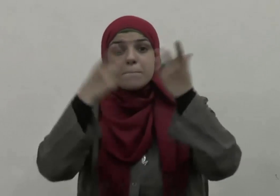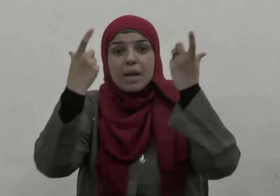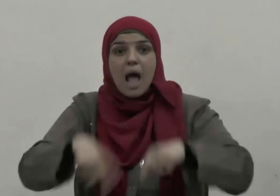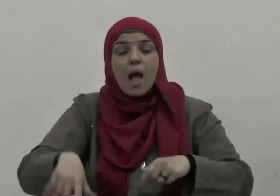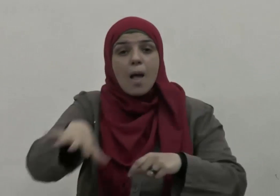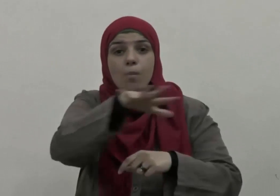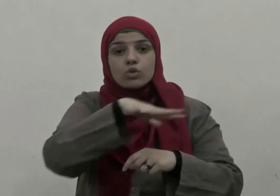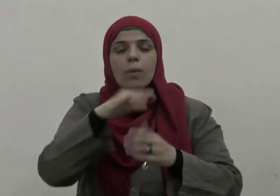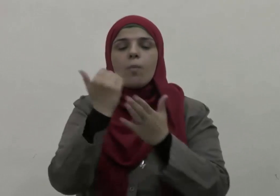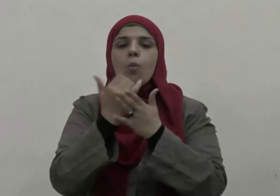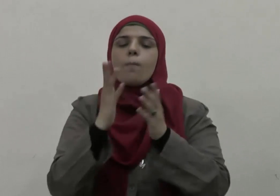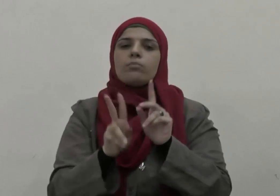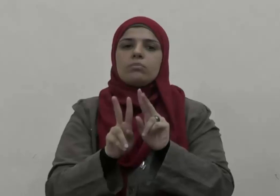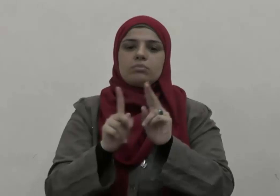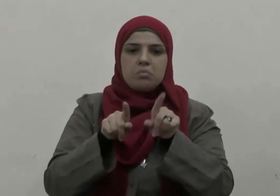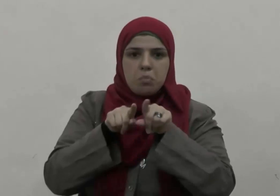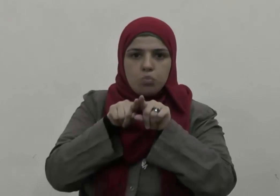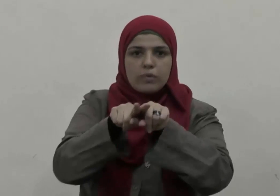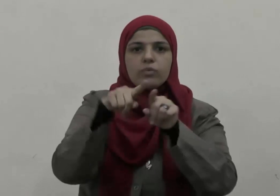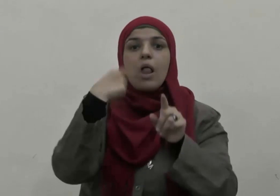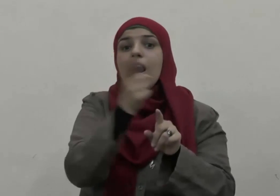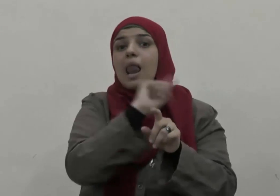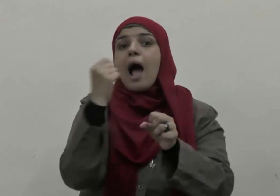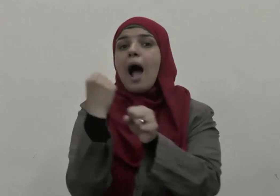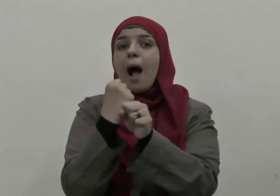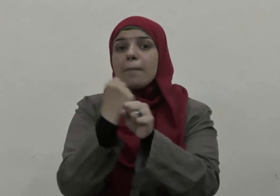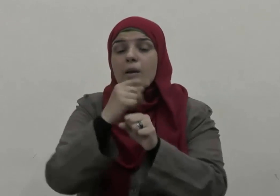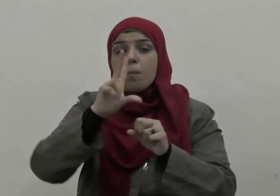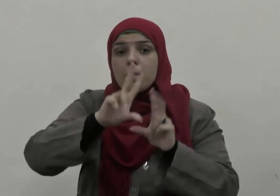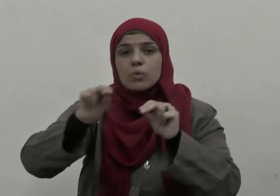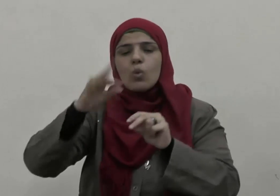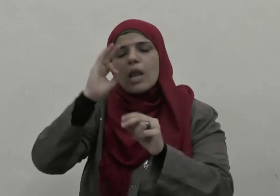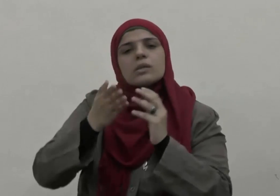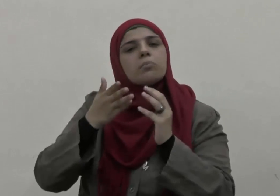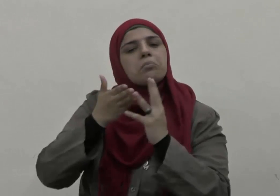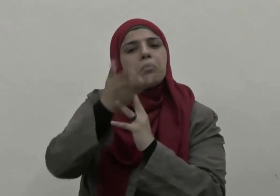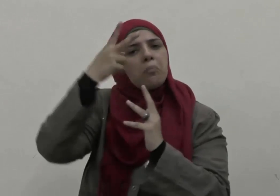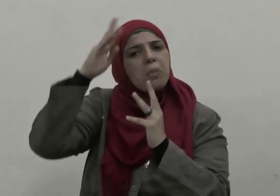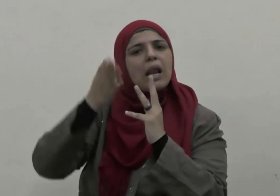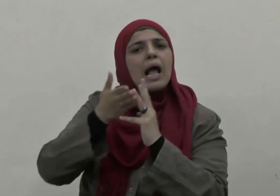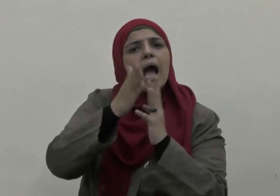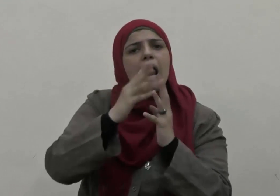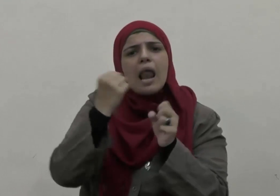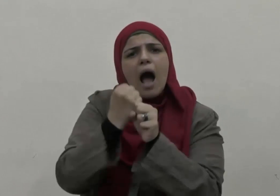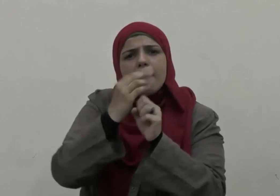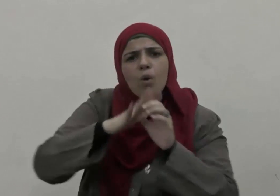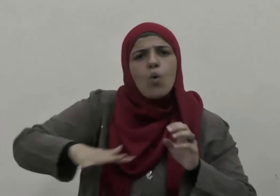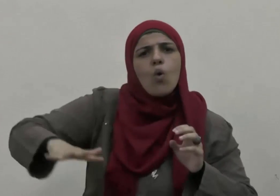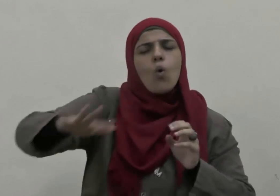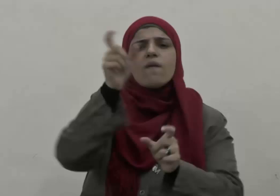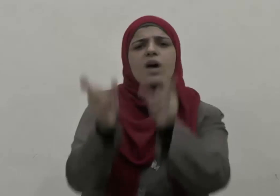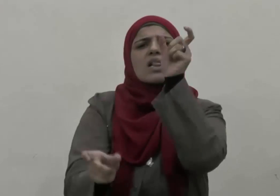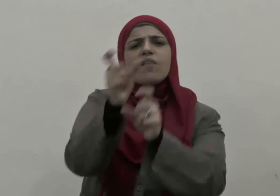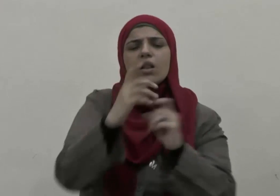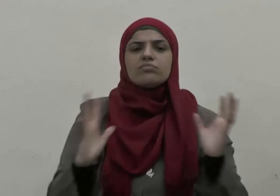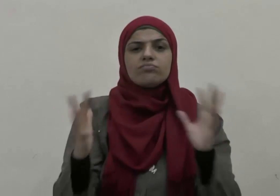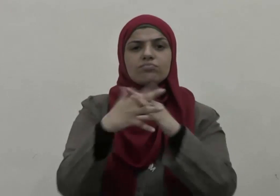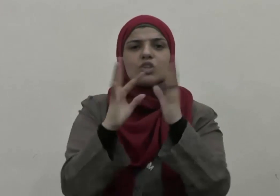لا يكتمل ولا يتم إلا من خلال العمل مع بقية أفراد المجتمع